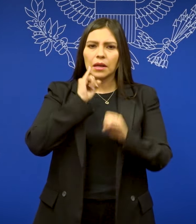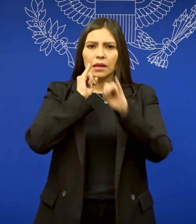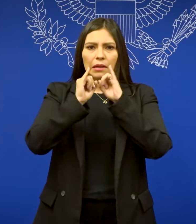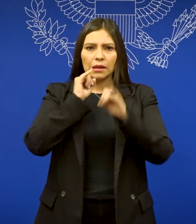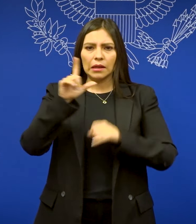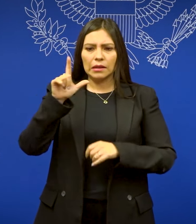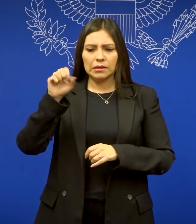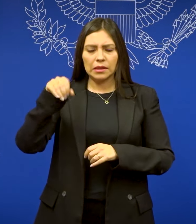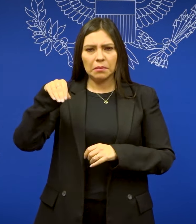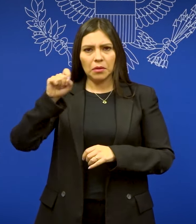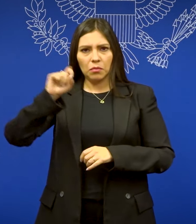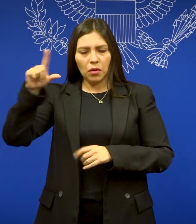proceso entero.